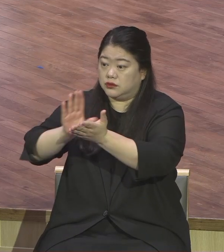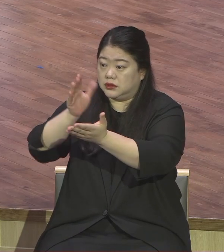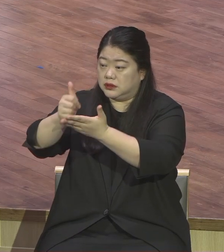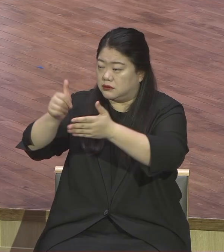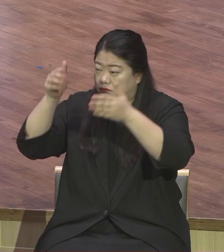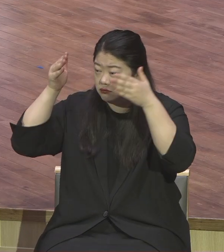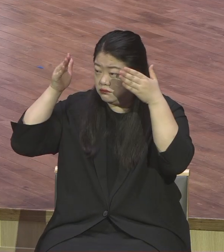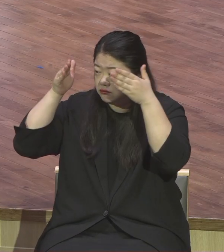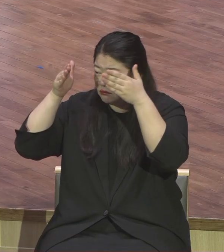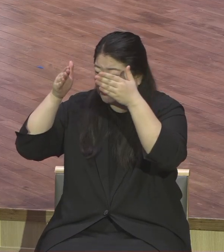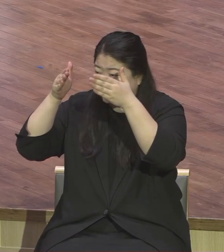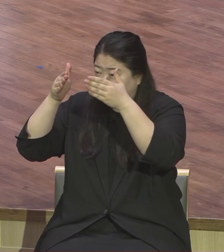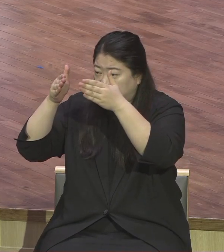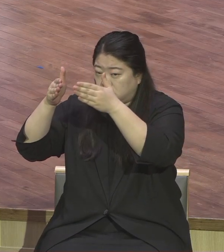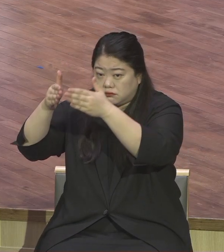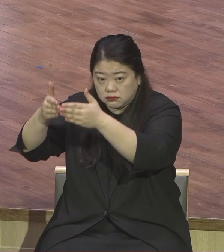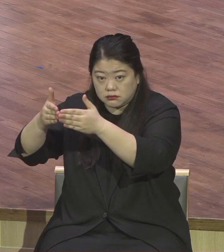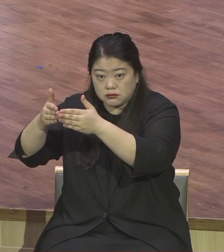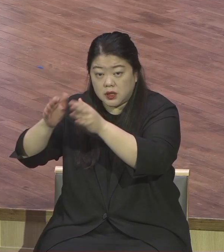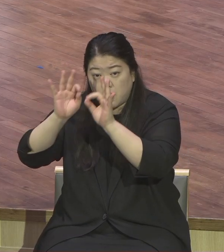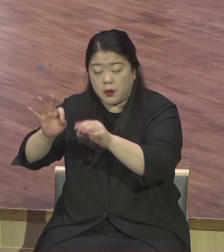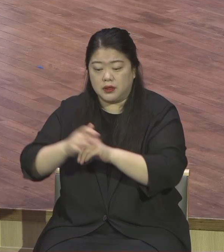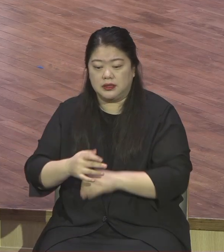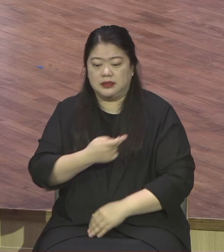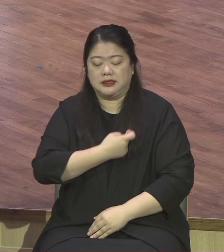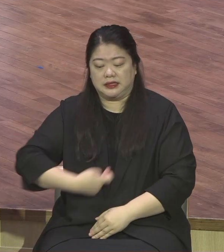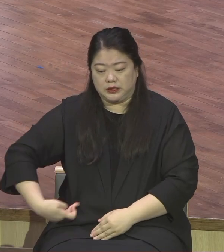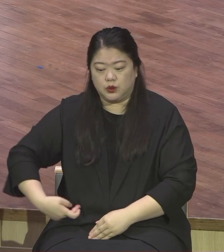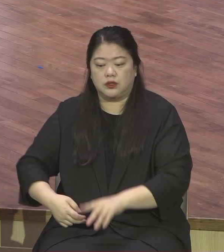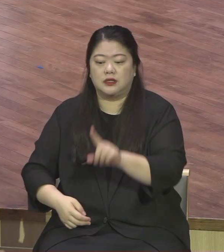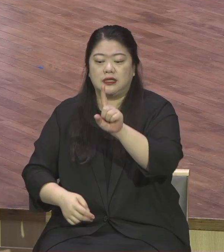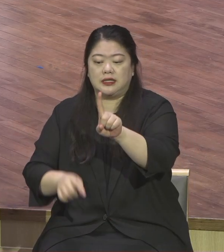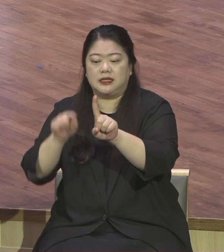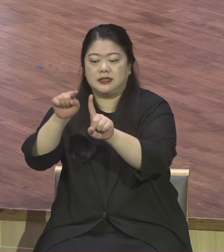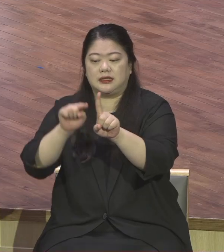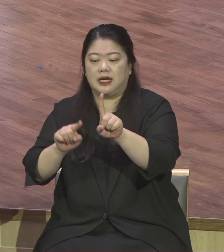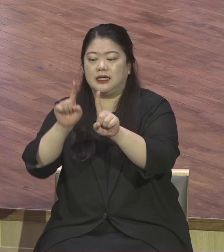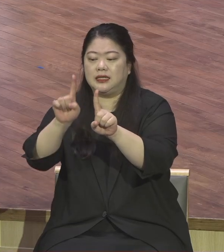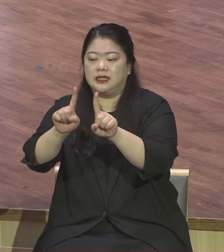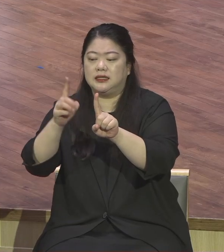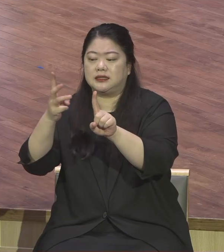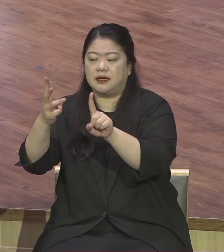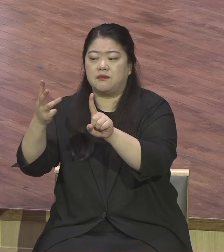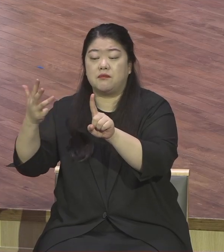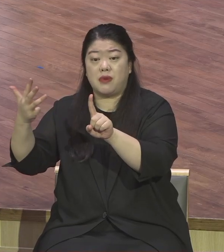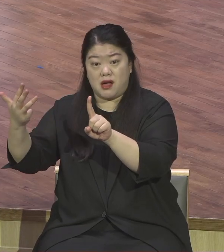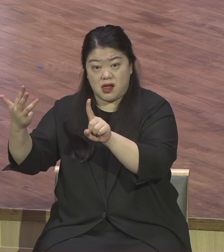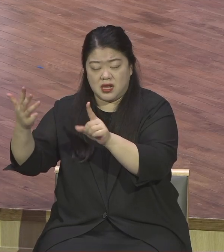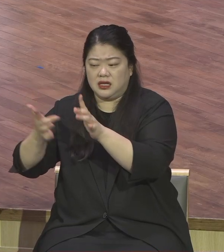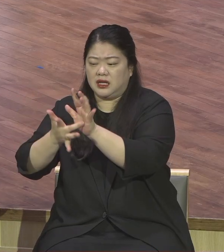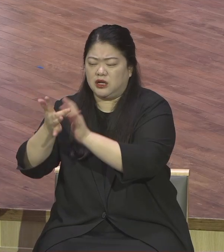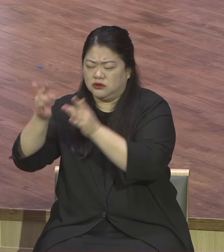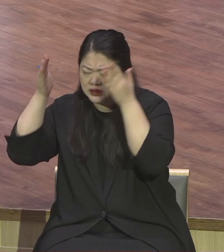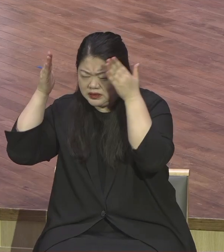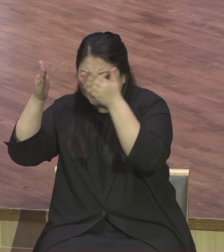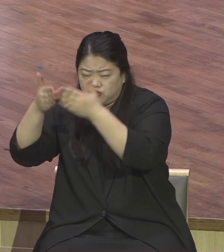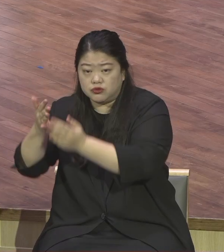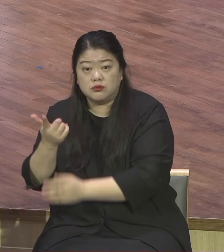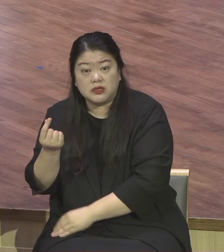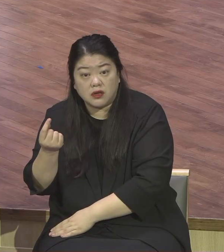사도행견 1장 1절 3절 8절 3오직이 아니라 상식이 3장 6장